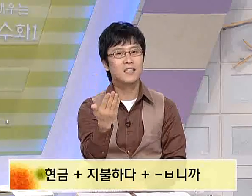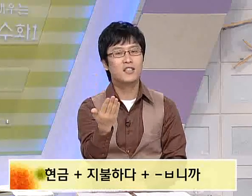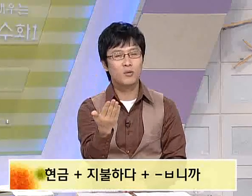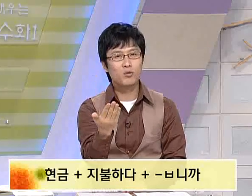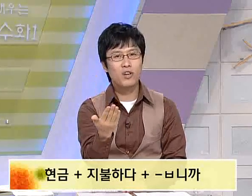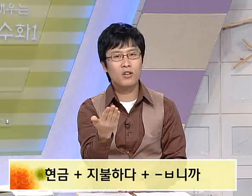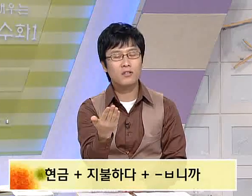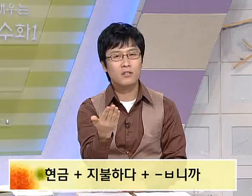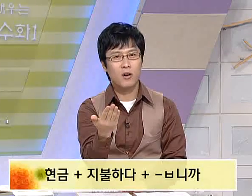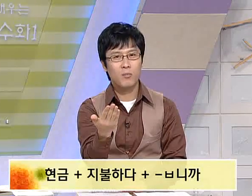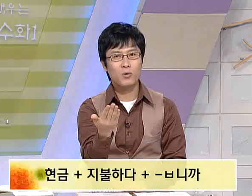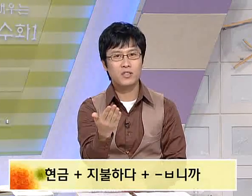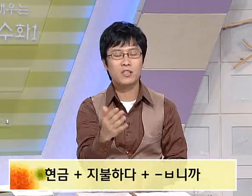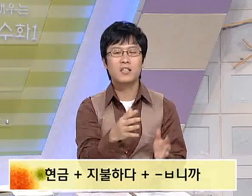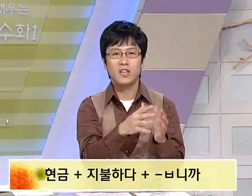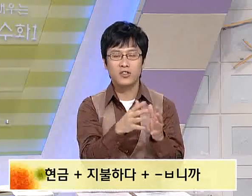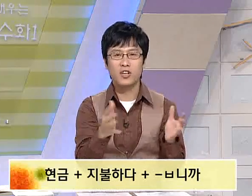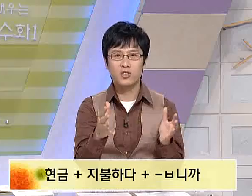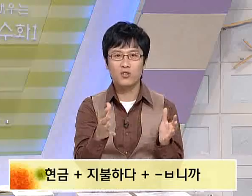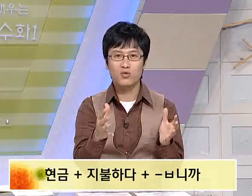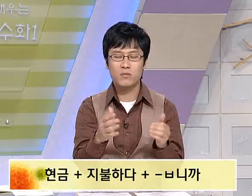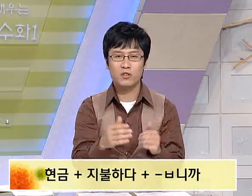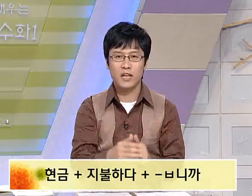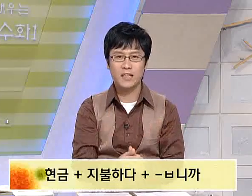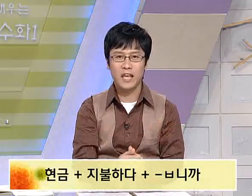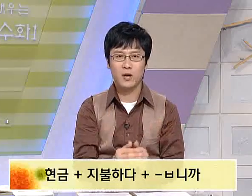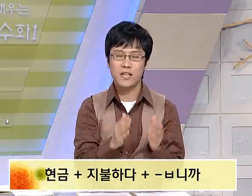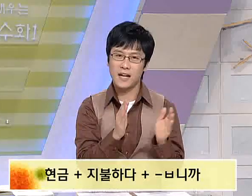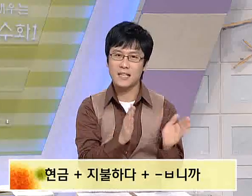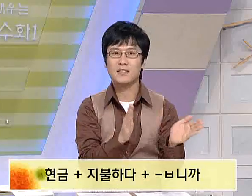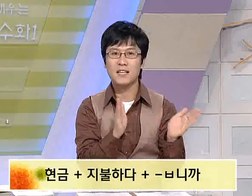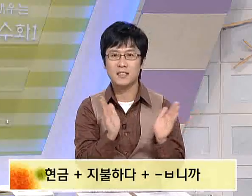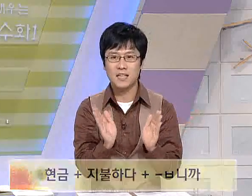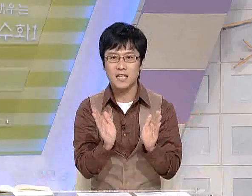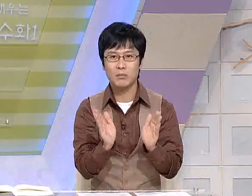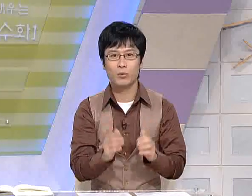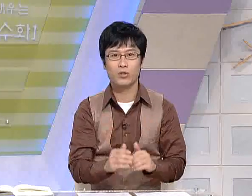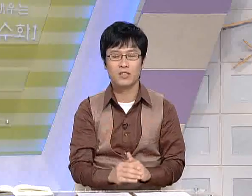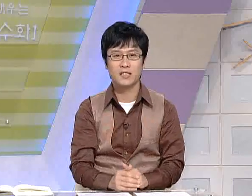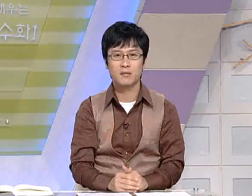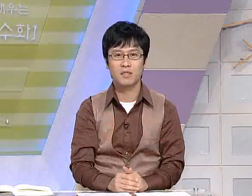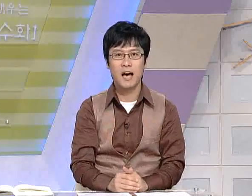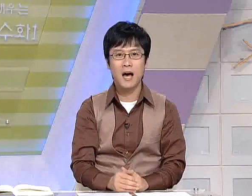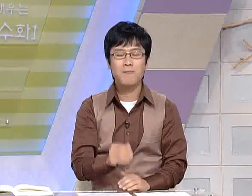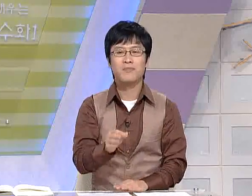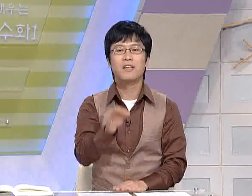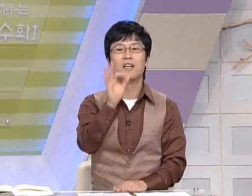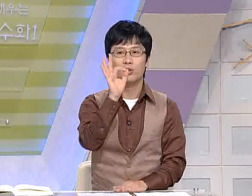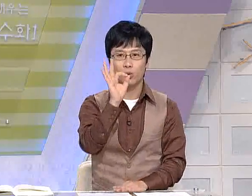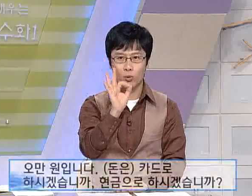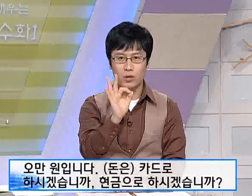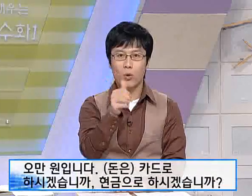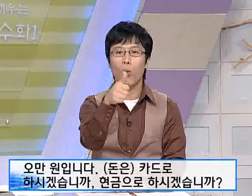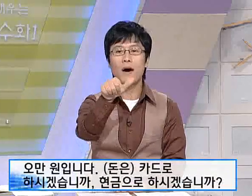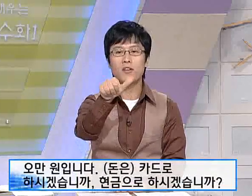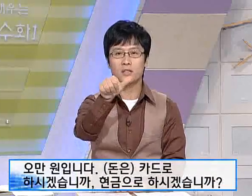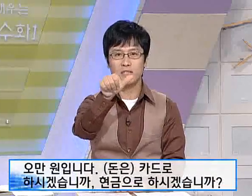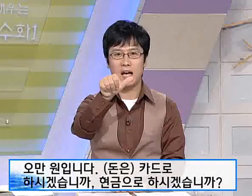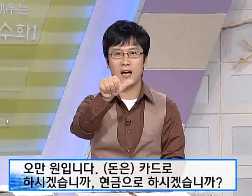음운형 표지를 연결시켜주시면 되겠네요. 제가 차근차근 다시 한번 보여드리겠습니다. 돈, 5만원입니다.